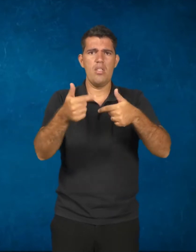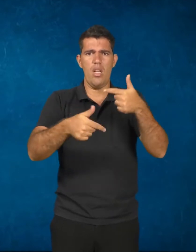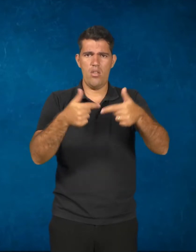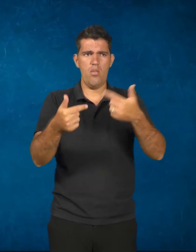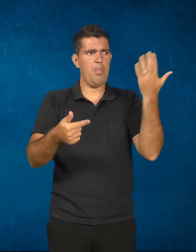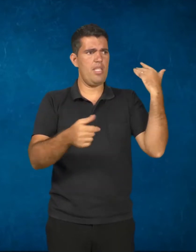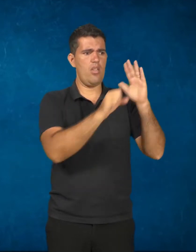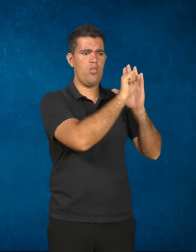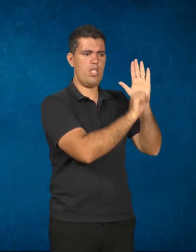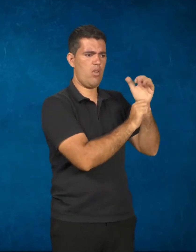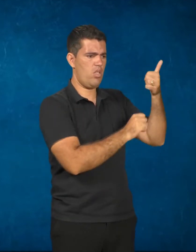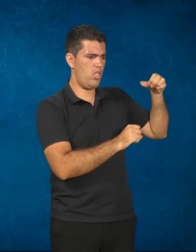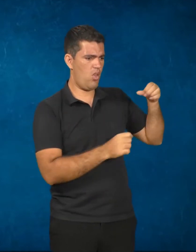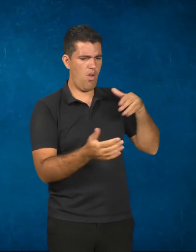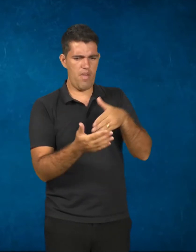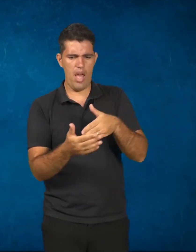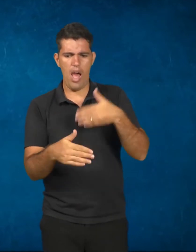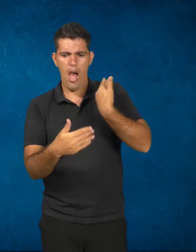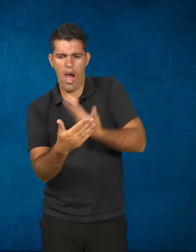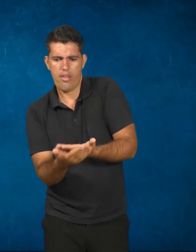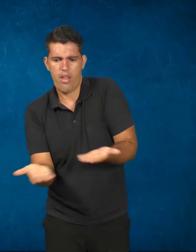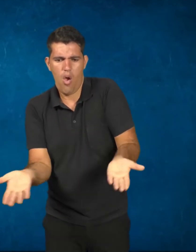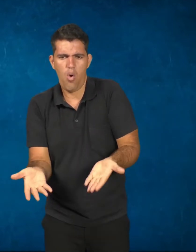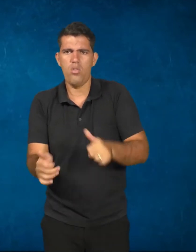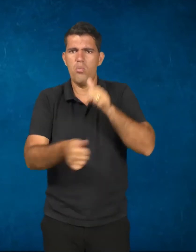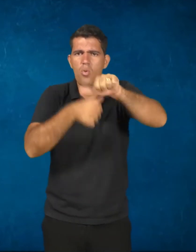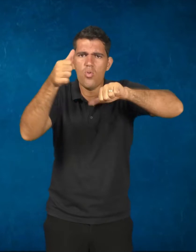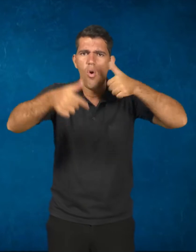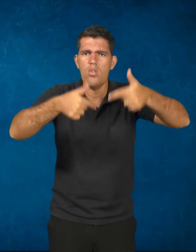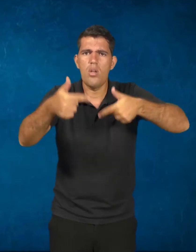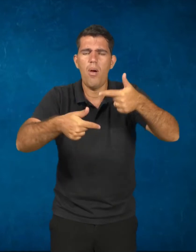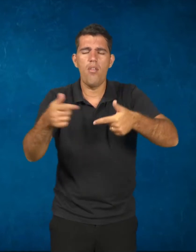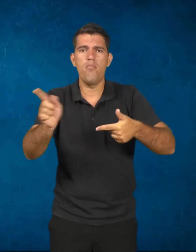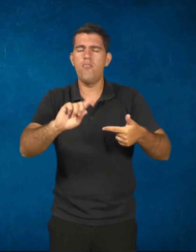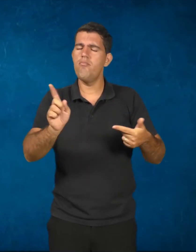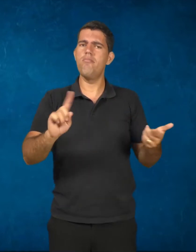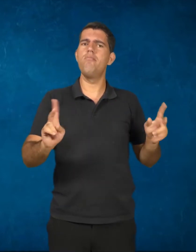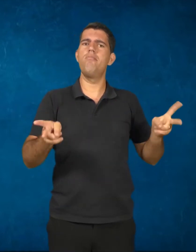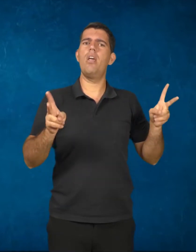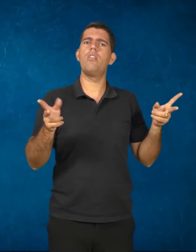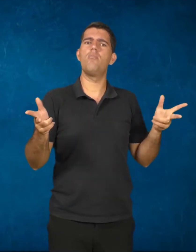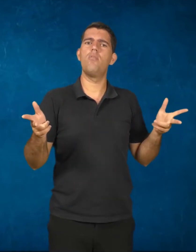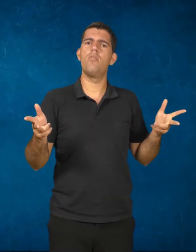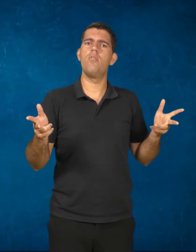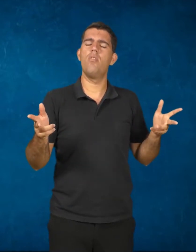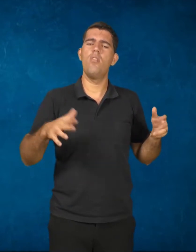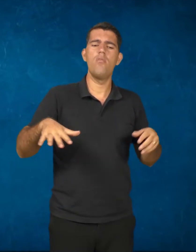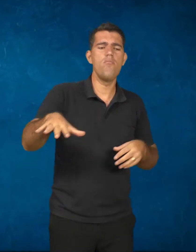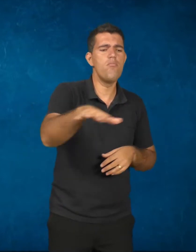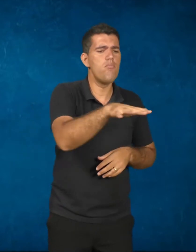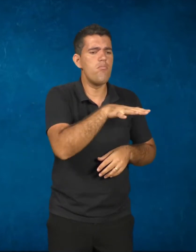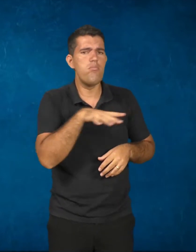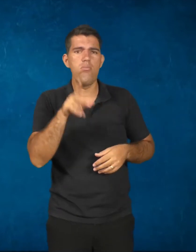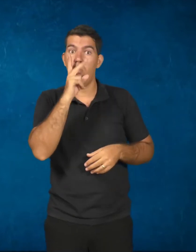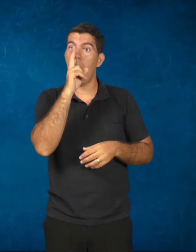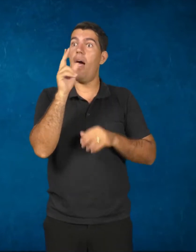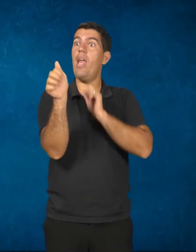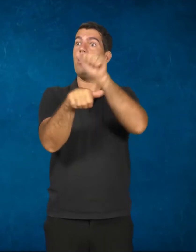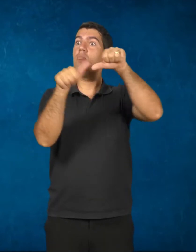XIX até os dias atuais. Ou talvez a situação não... Parece que a situação mudou,